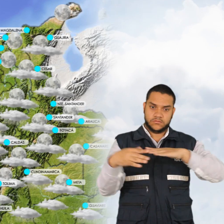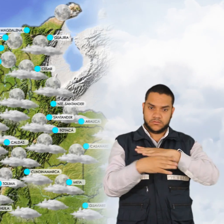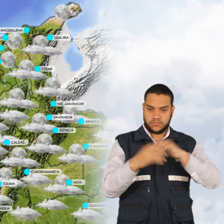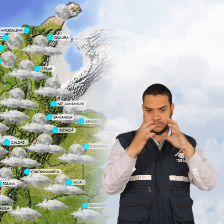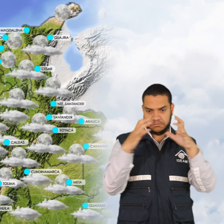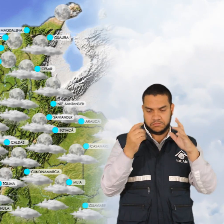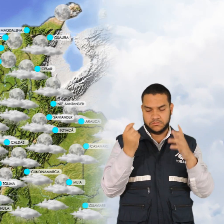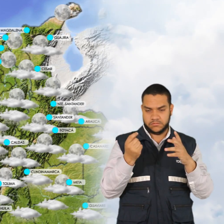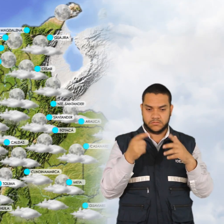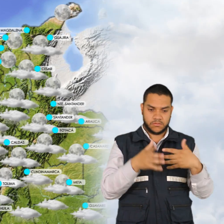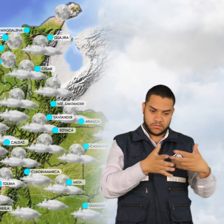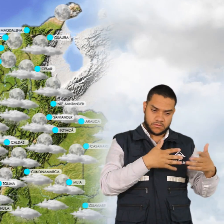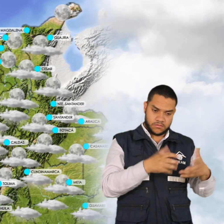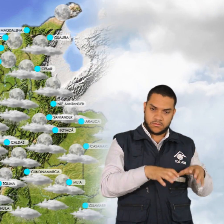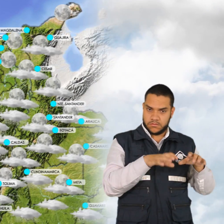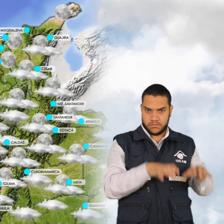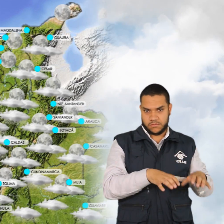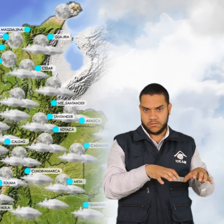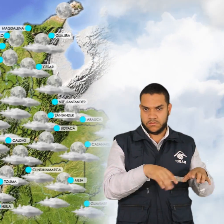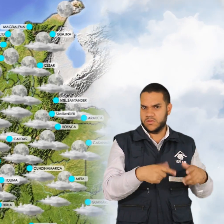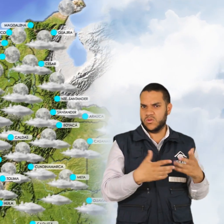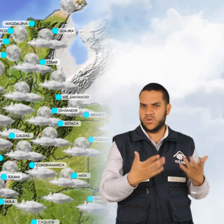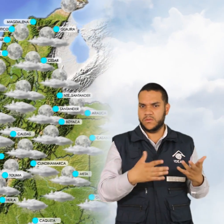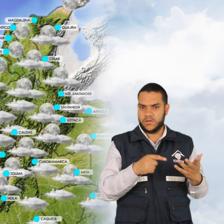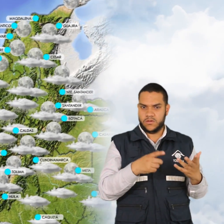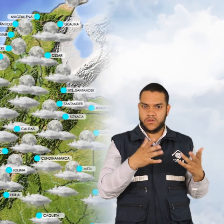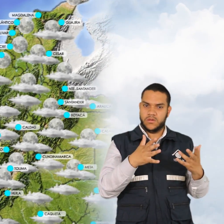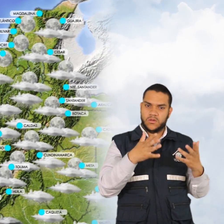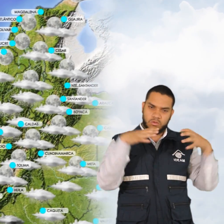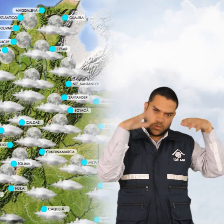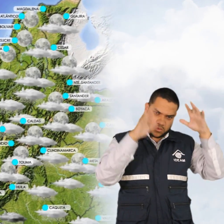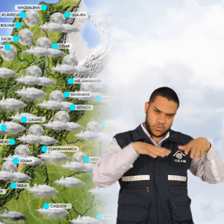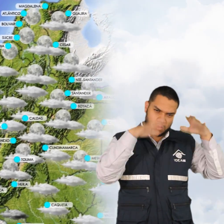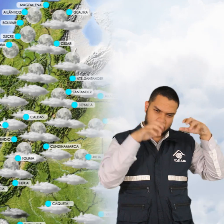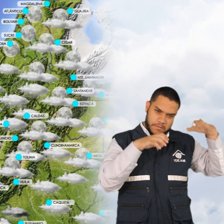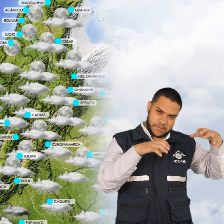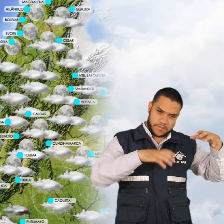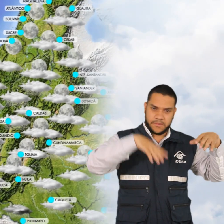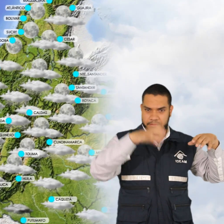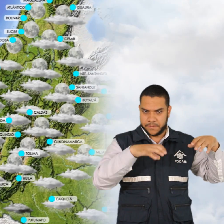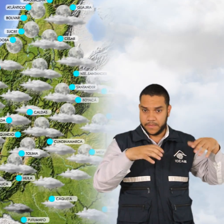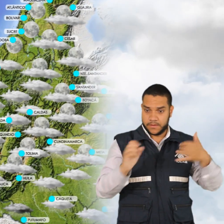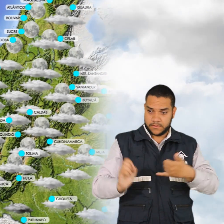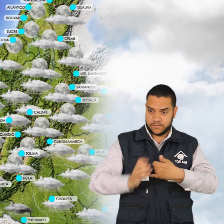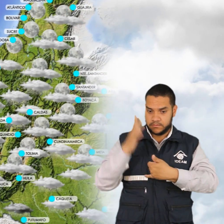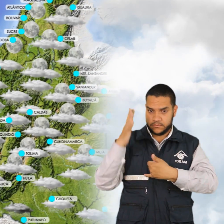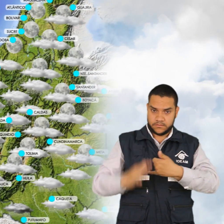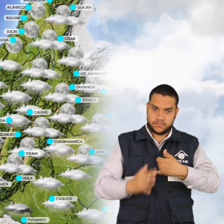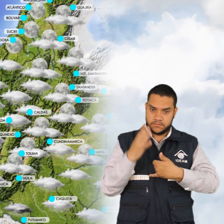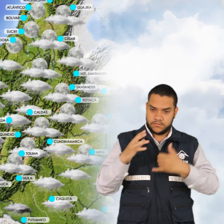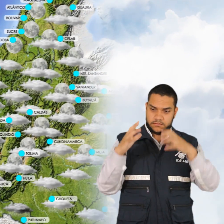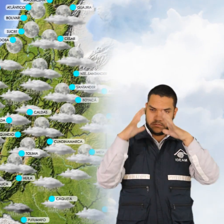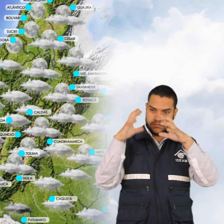en el área del archipiélago de San Andrés y Providencia donde se desarrollarán algunas lluvias dispersas. En la región del Pacífico tendrá mayor nubosidad